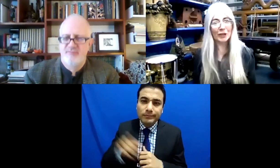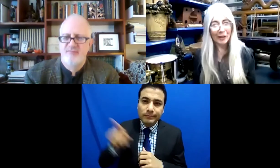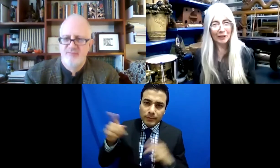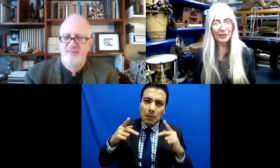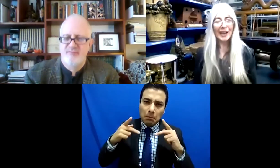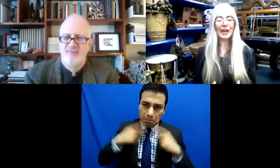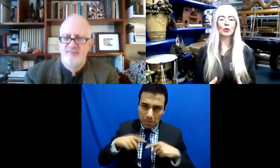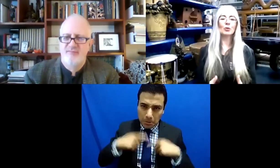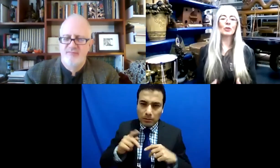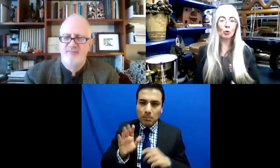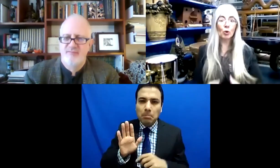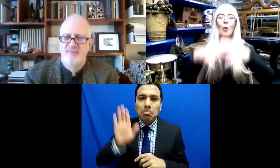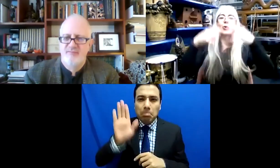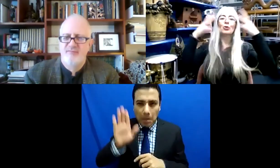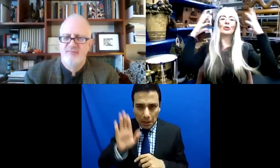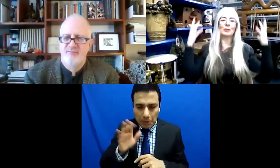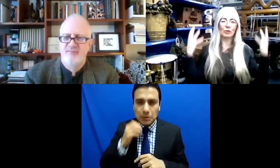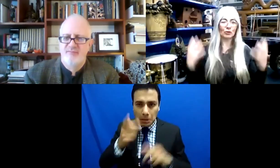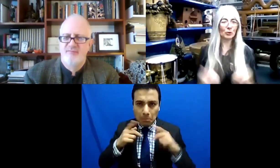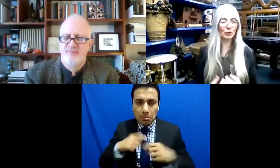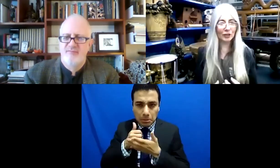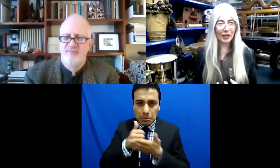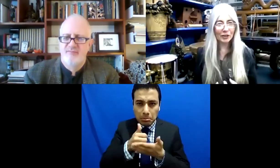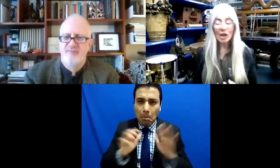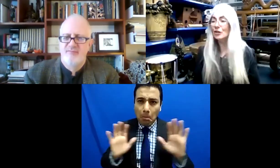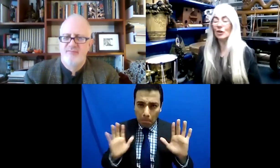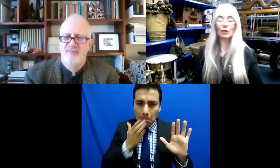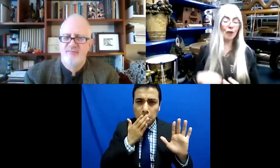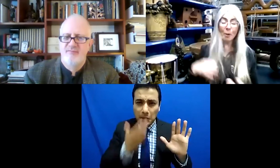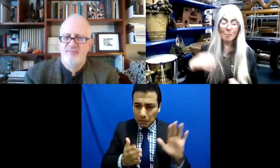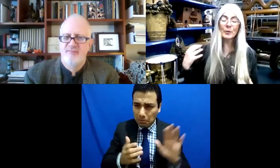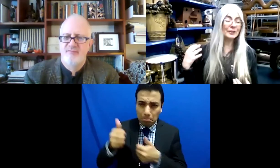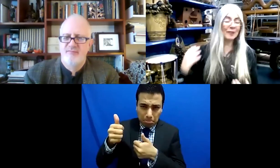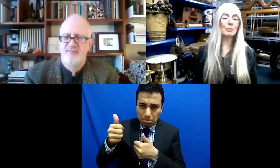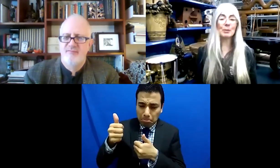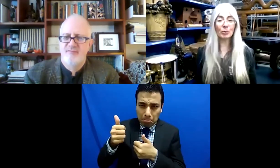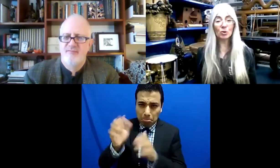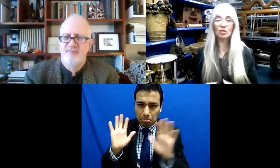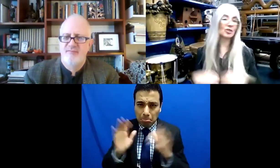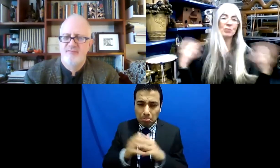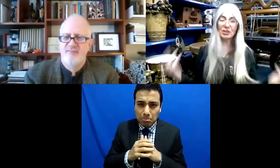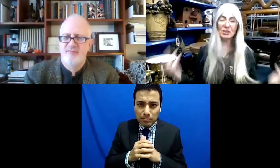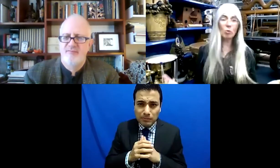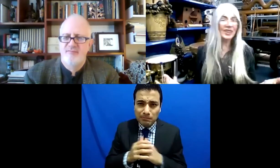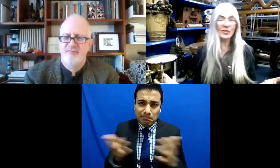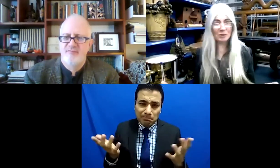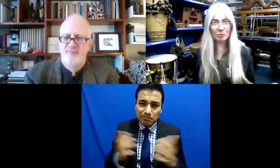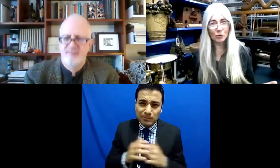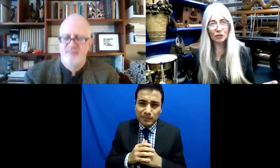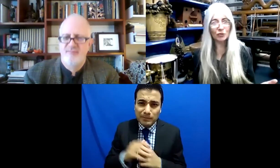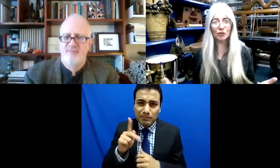y eso es celebrable, pero eso es como asumir que todas las personas